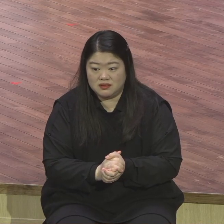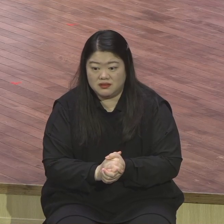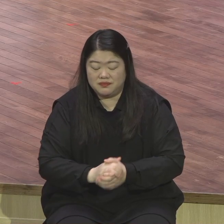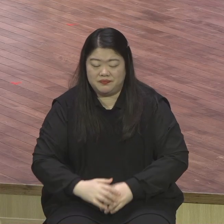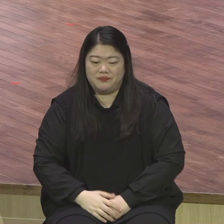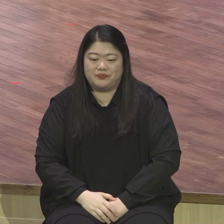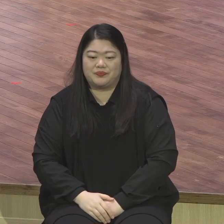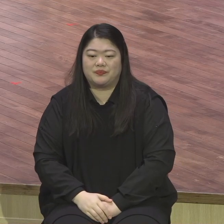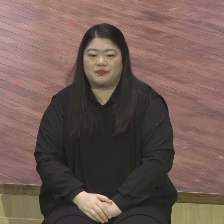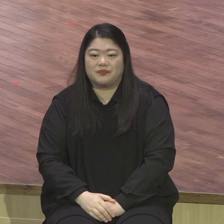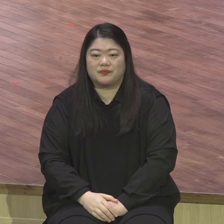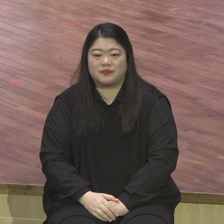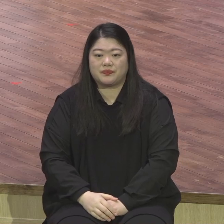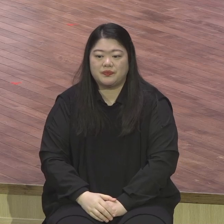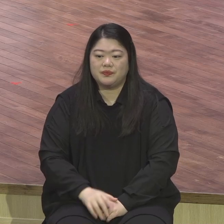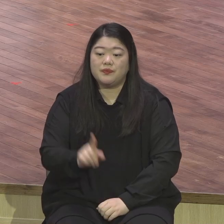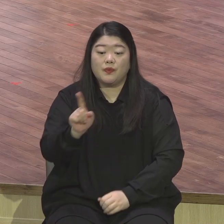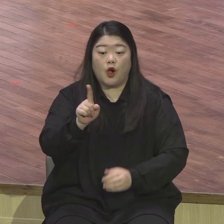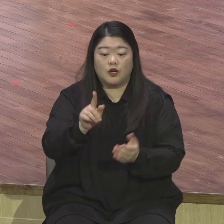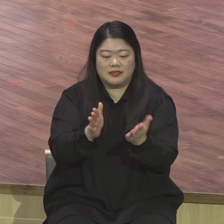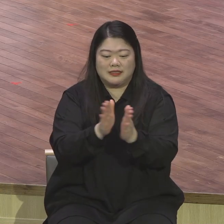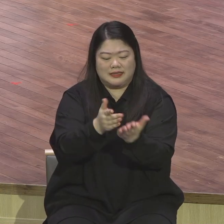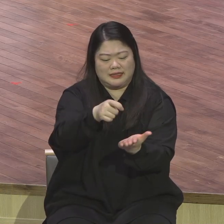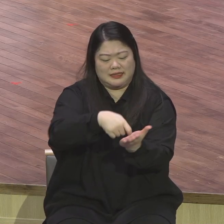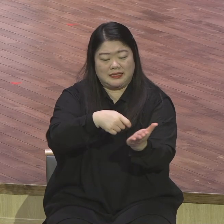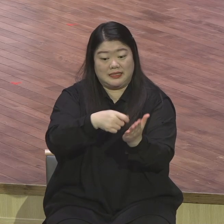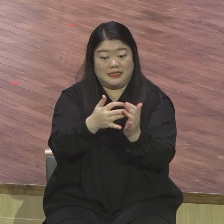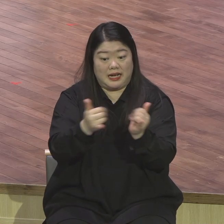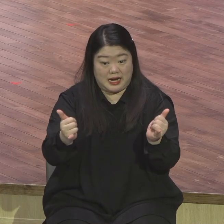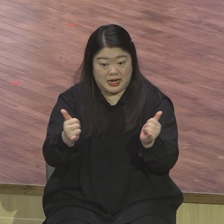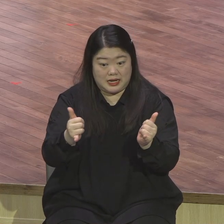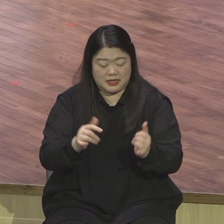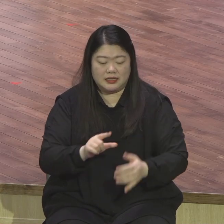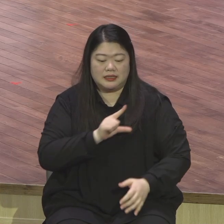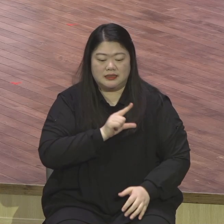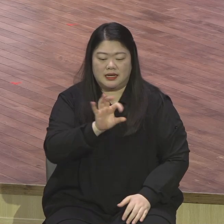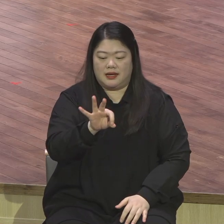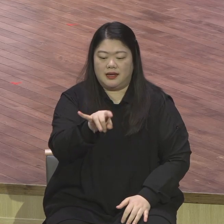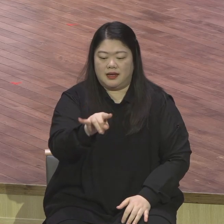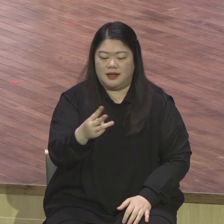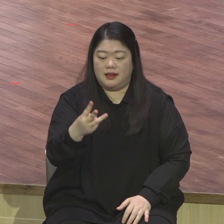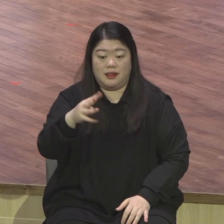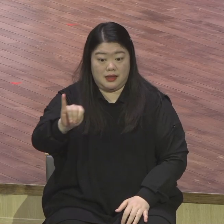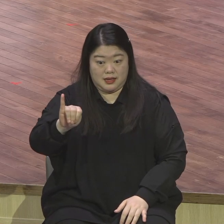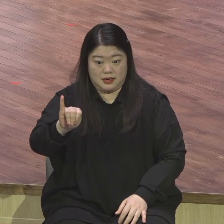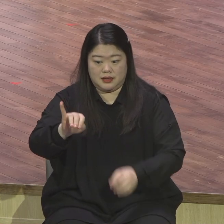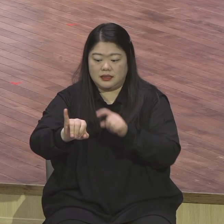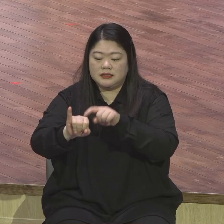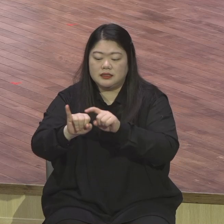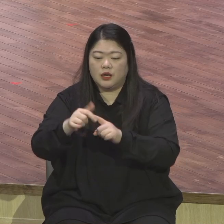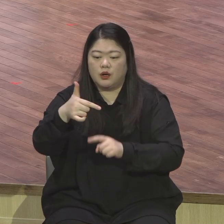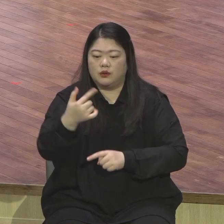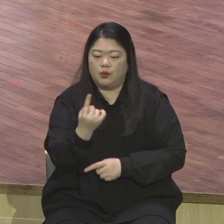받았던 작가가 있습니다 교수 엘리 위제일이란 유명한 분이